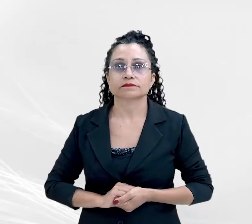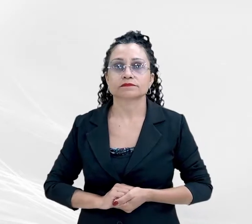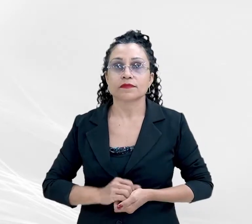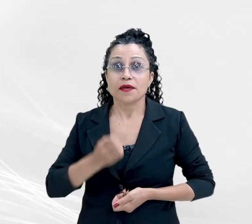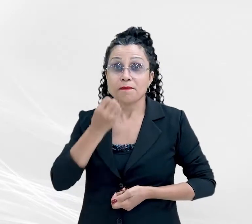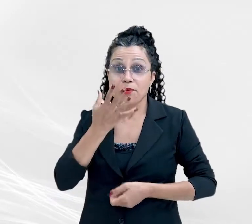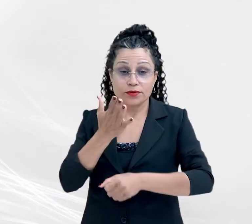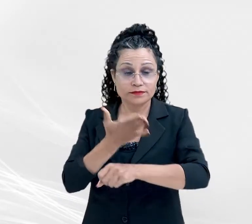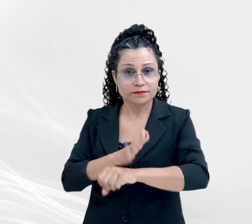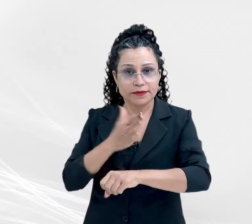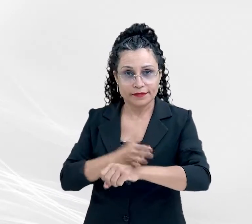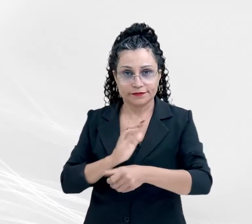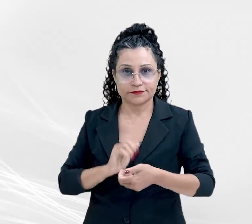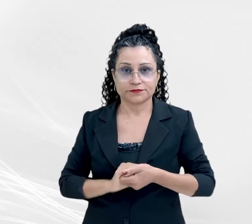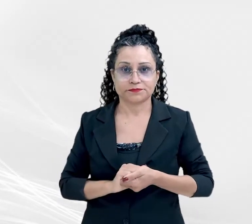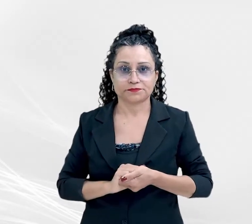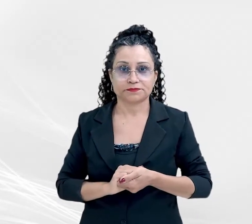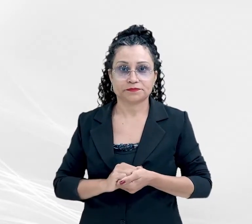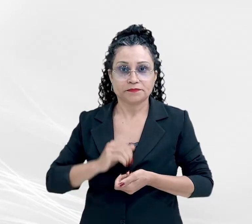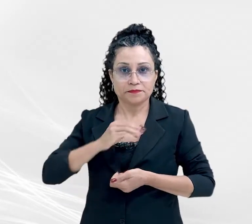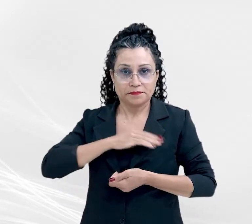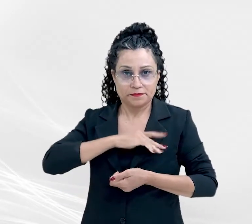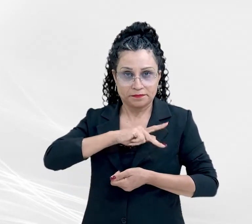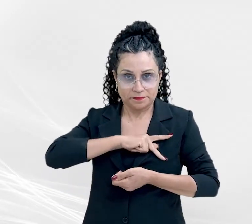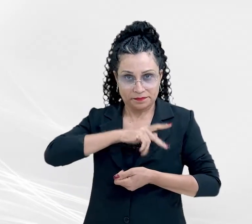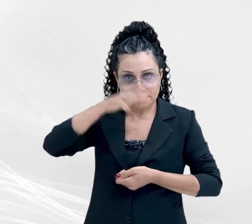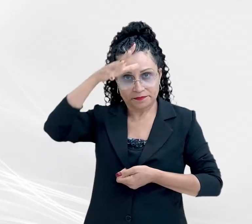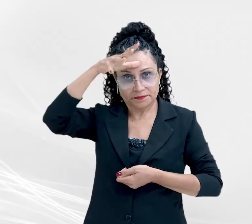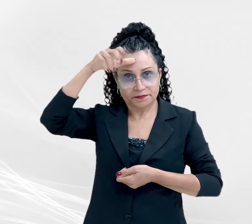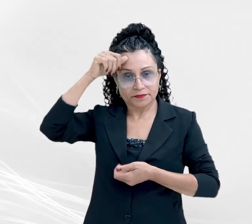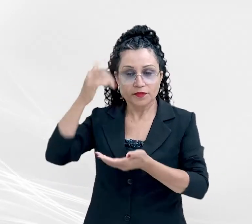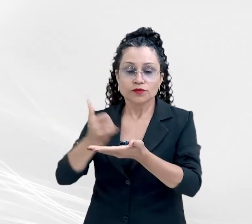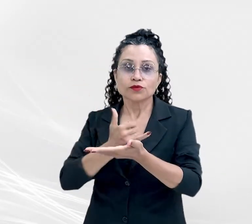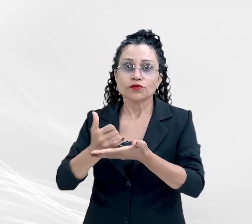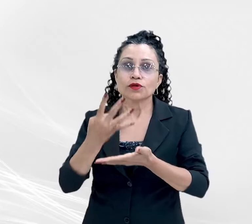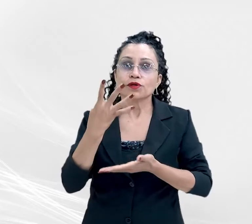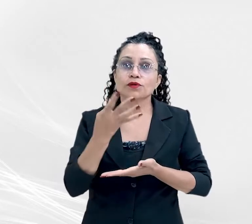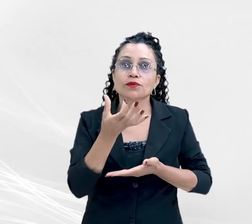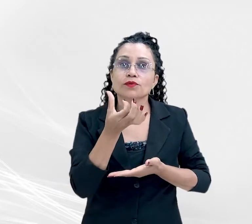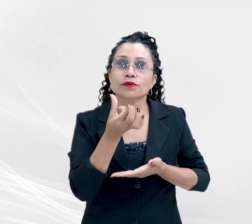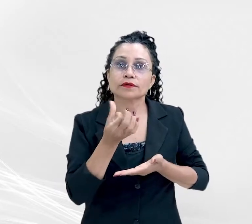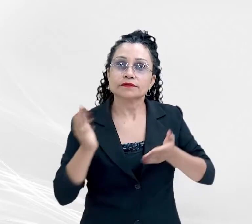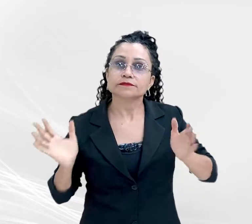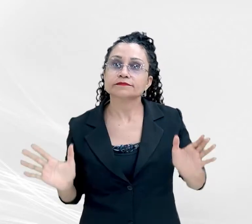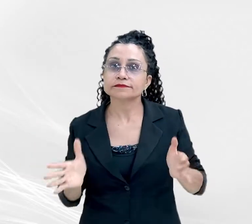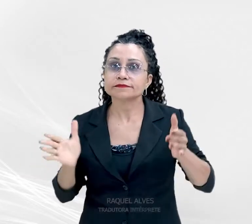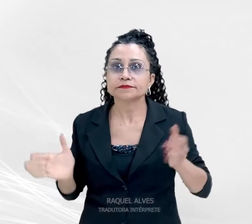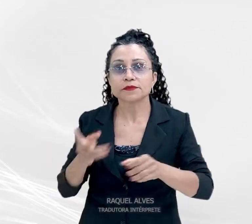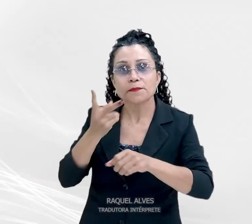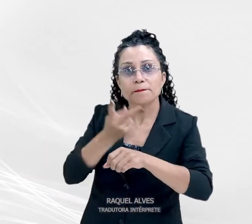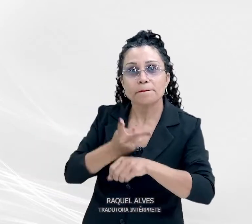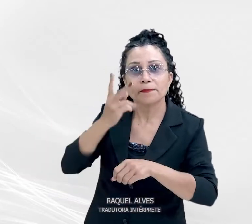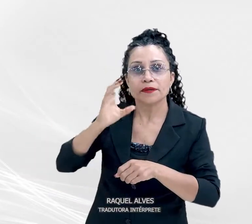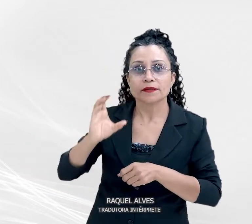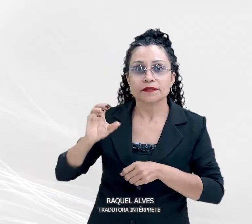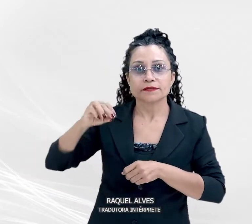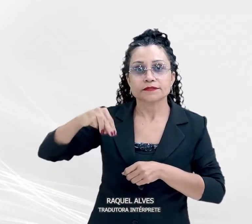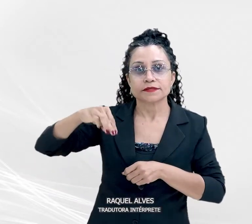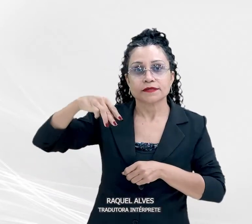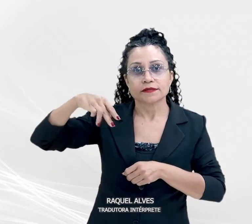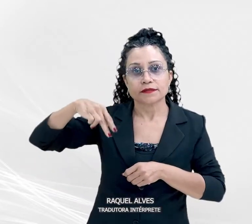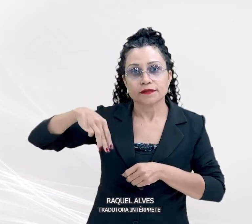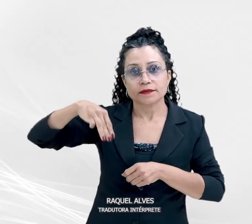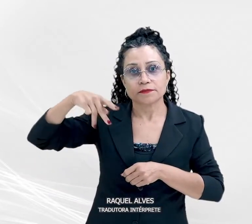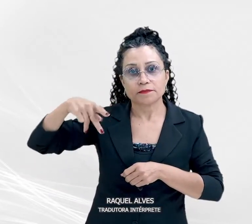Boas Práticas. MPMT inscreve 46 iniciativas no Prêmio CNMP